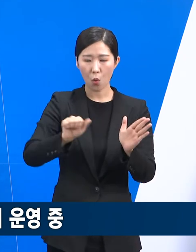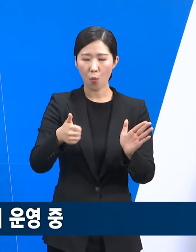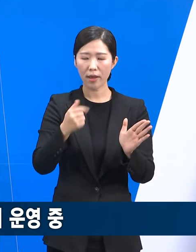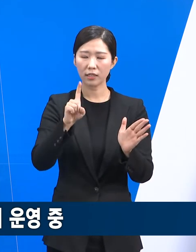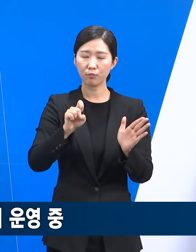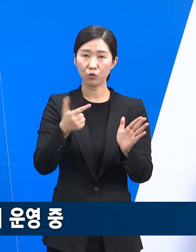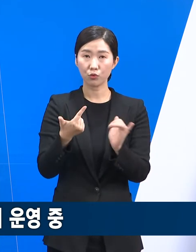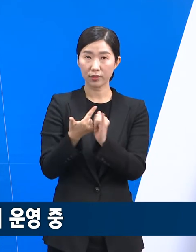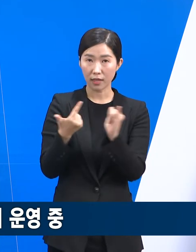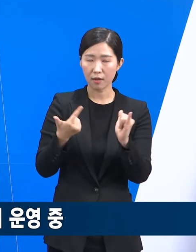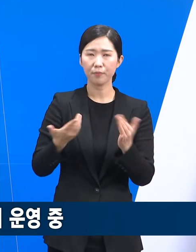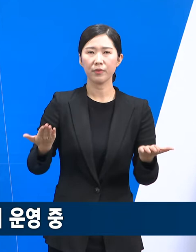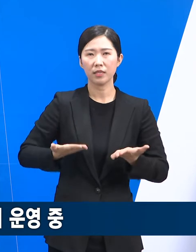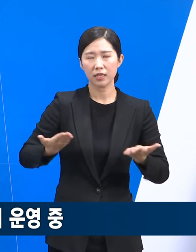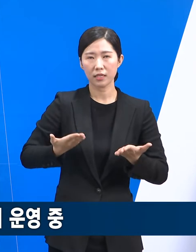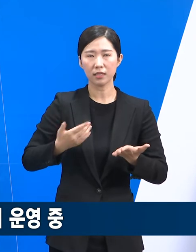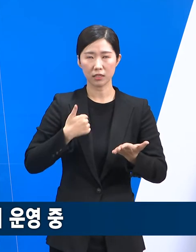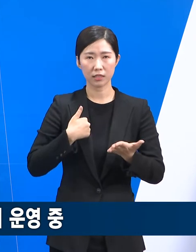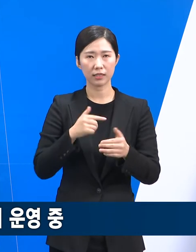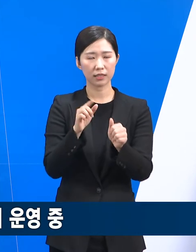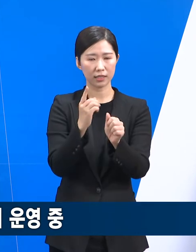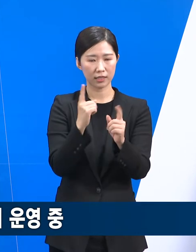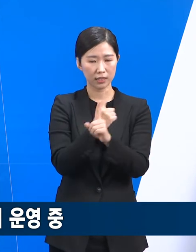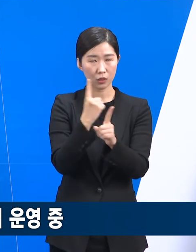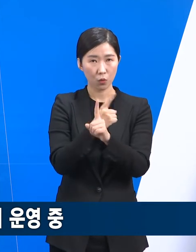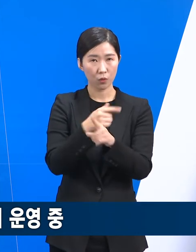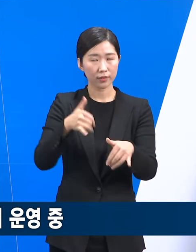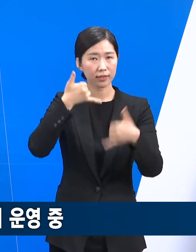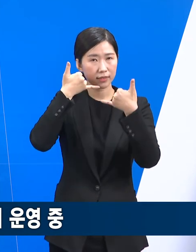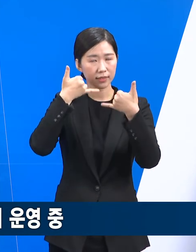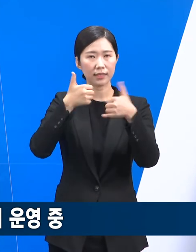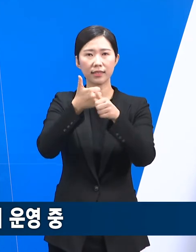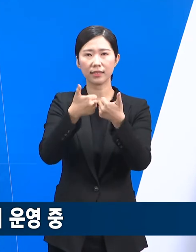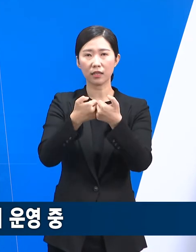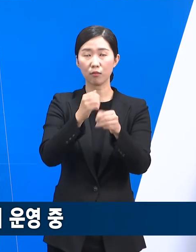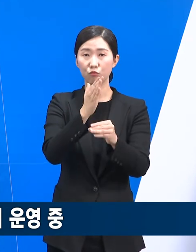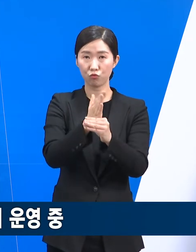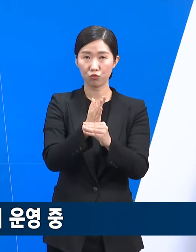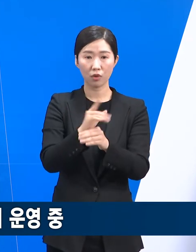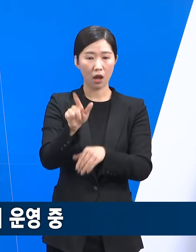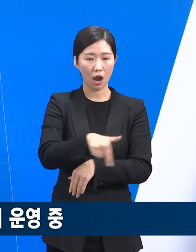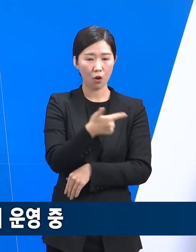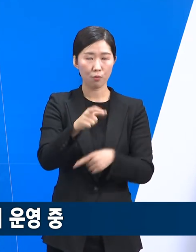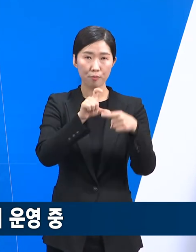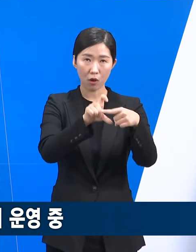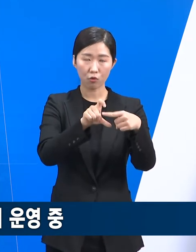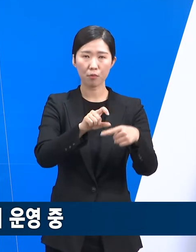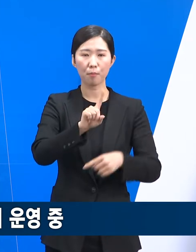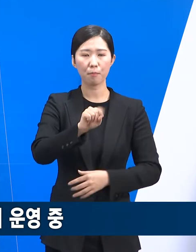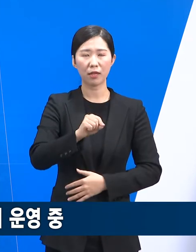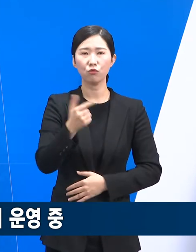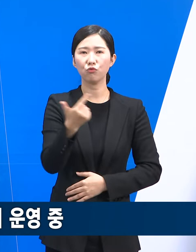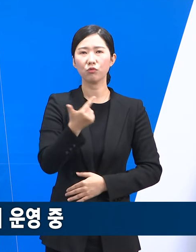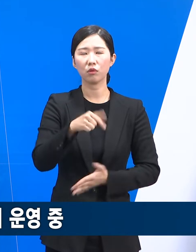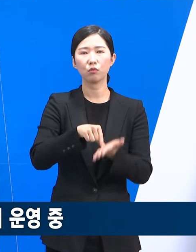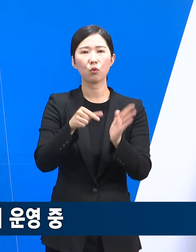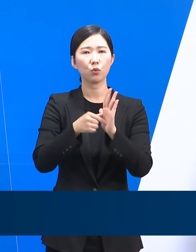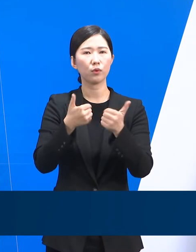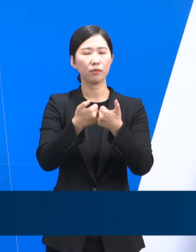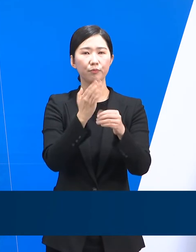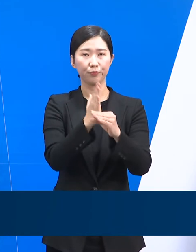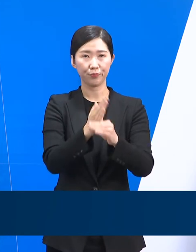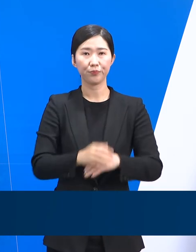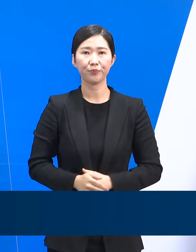운영하고 있으며 하루 평균 1만 3천 건의 상담을 진행하고 있습니다. 다음은 경기도 코로나19 예방접종